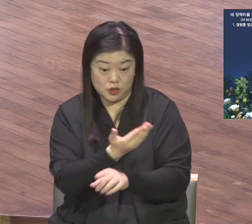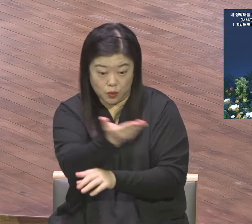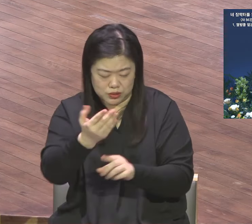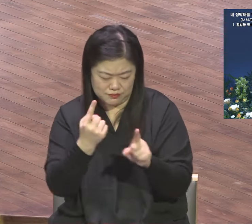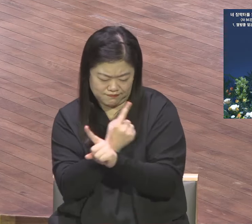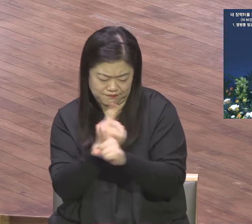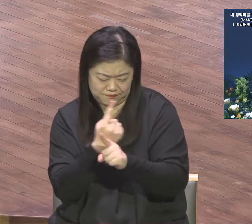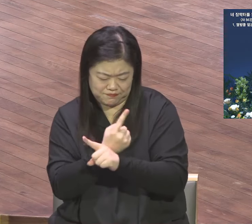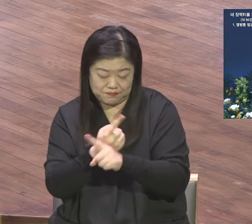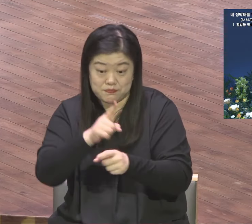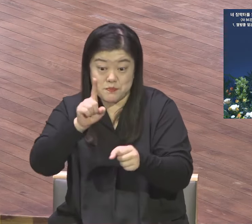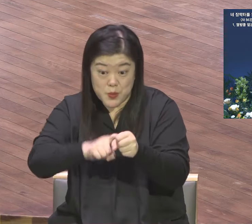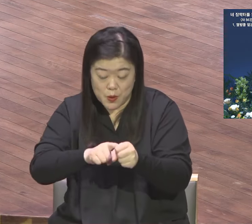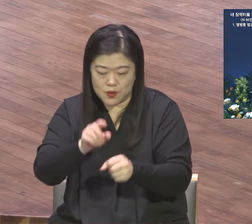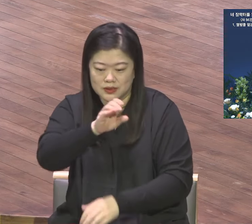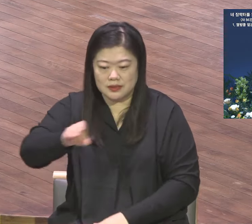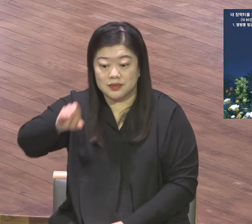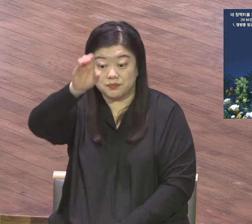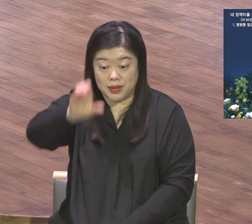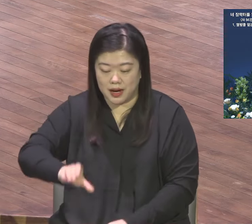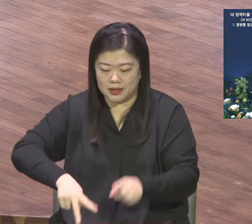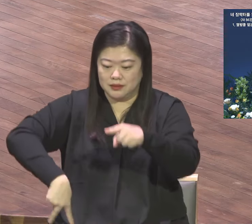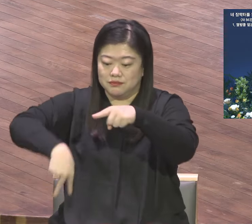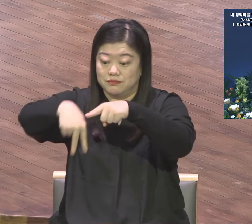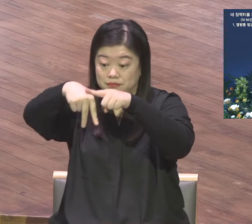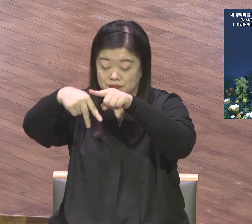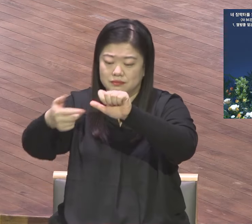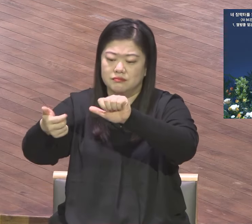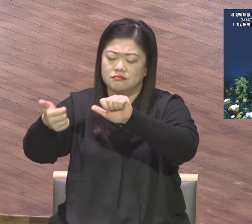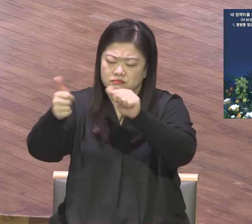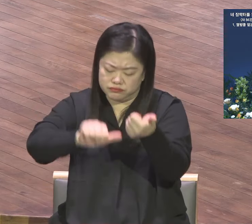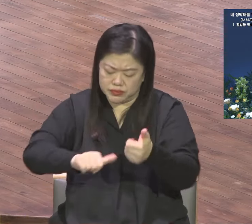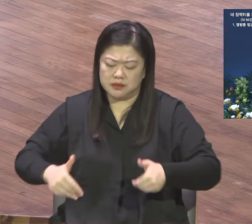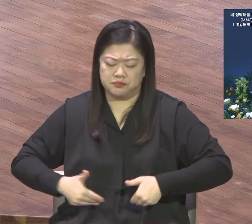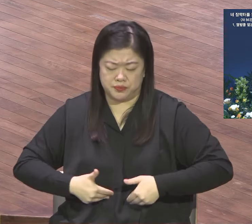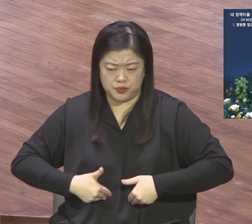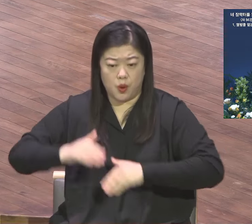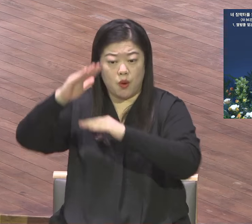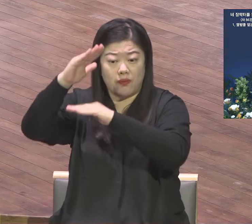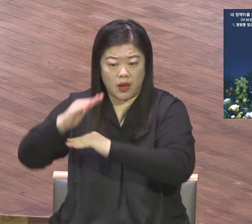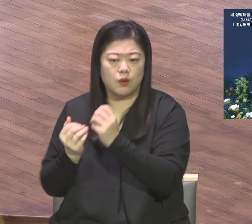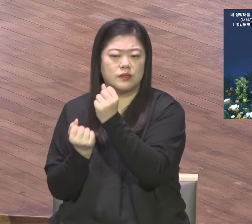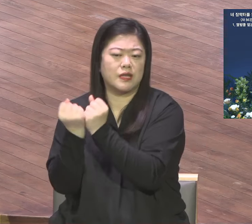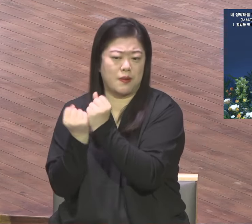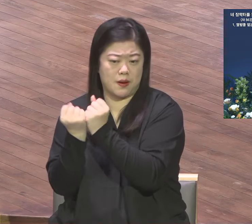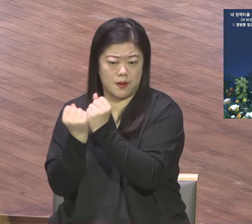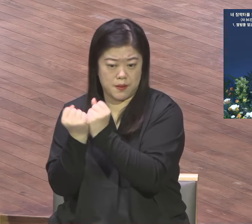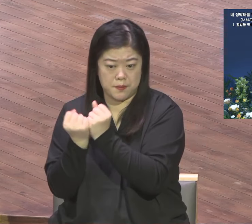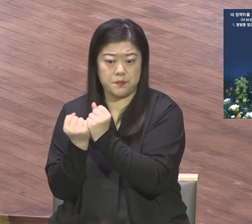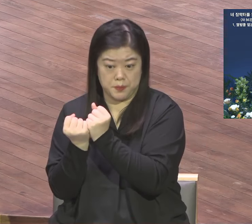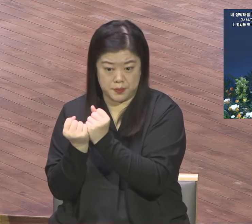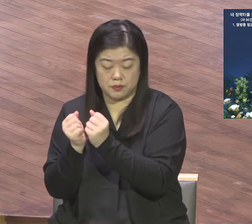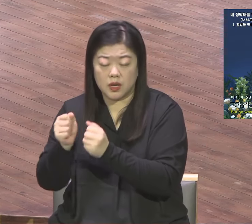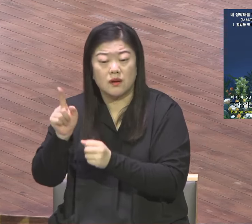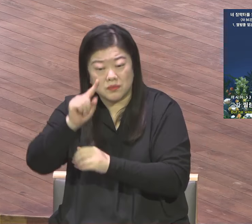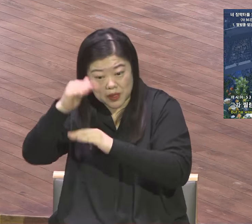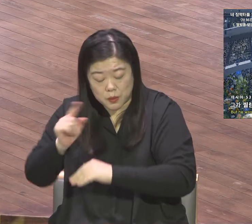위해서 십자가 고난을 당해야 된다 내용이 여기 다 들어있어요. 그가 찔림은 우리의 허물을